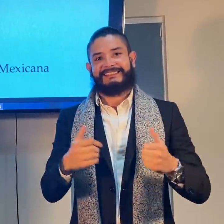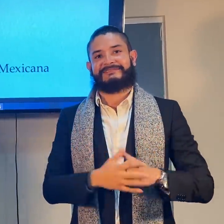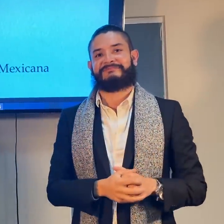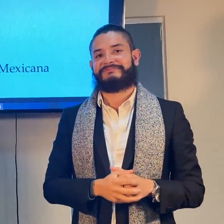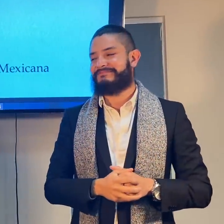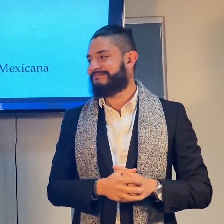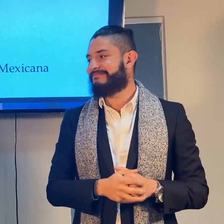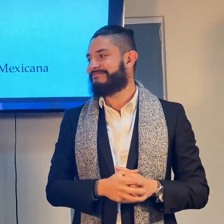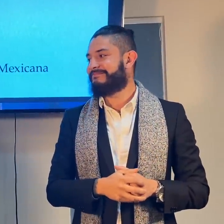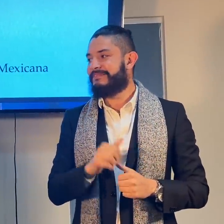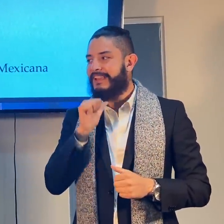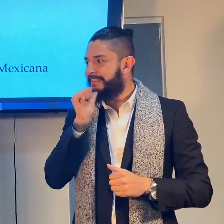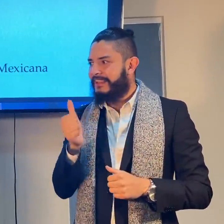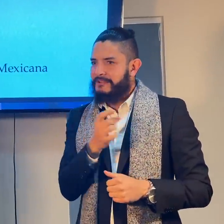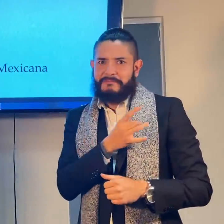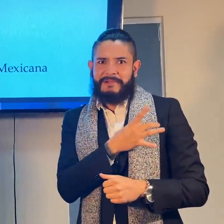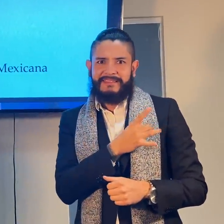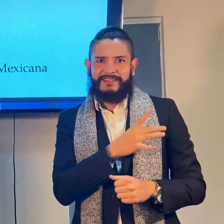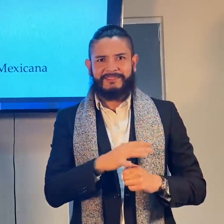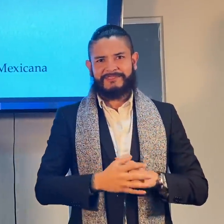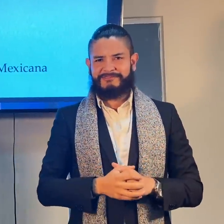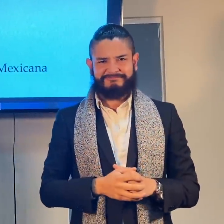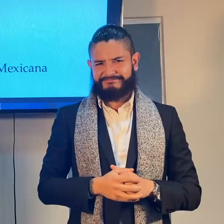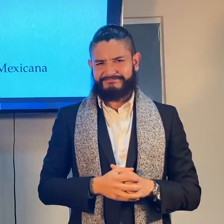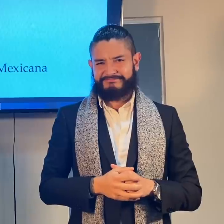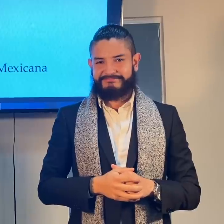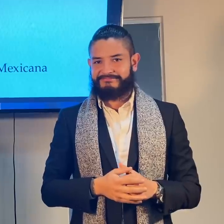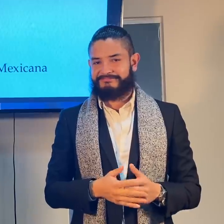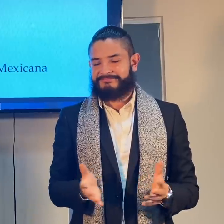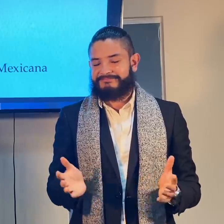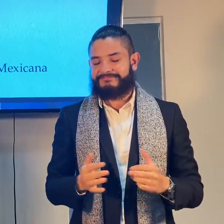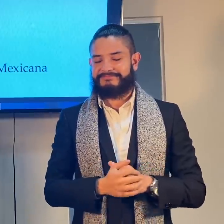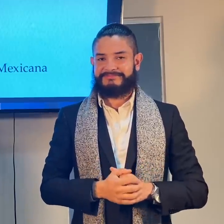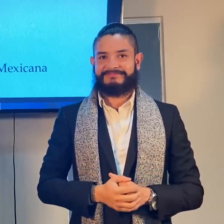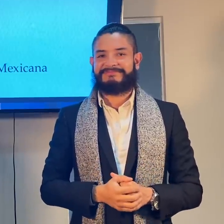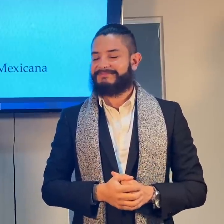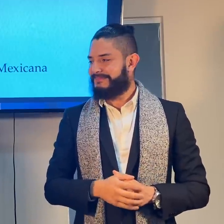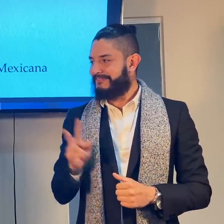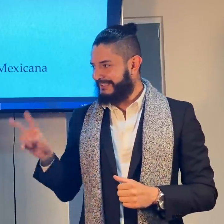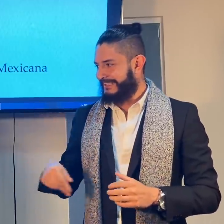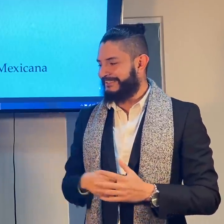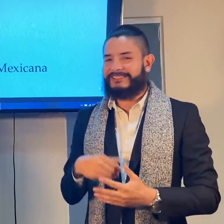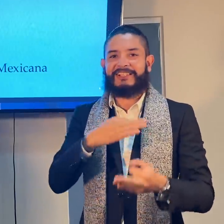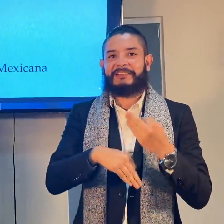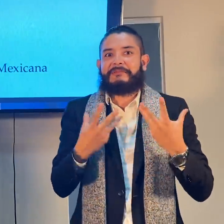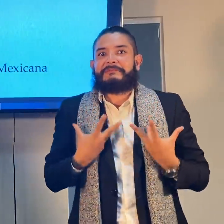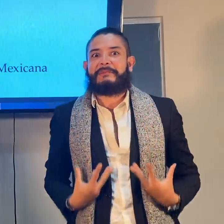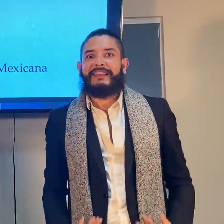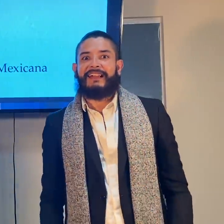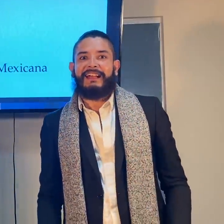ustedes, por ejemplo, los que no saben lengua de señas puedan entender, pero no sientan miedo si no saben lengua de señas. Así es, es verdad.